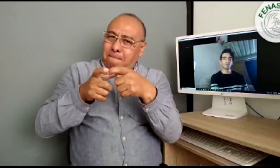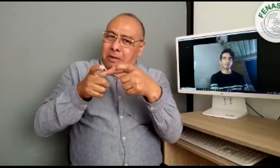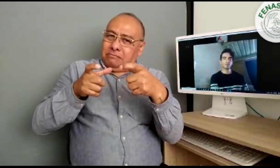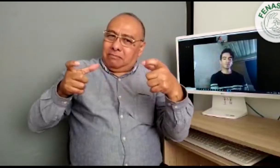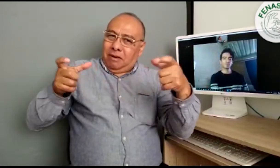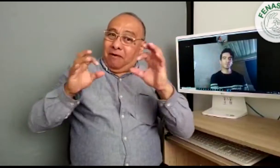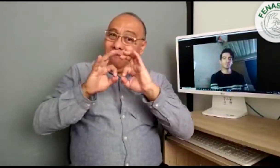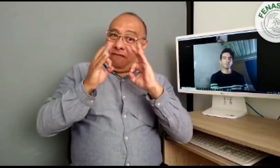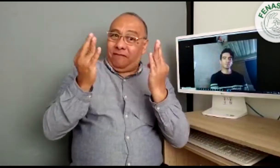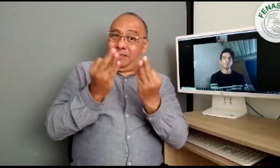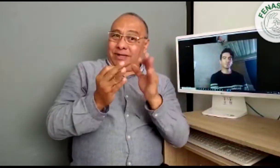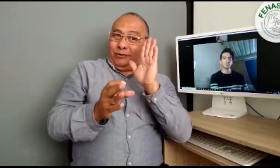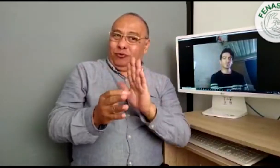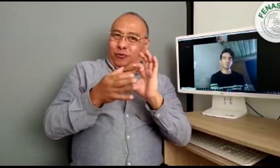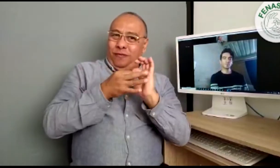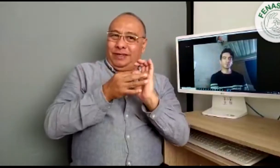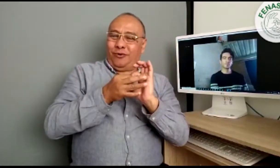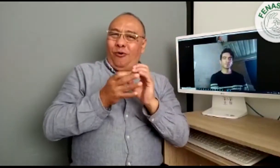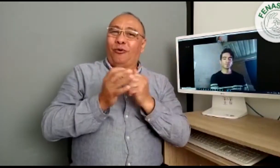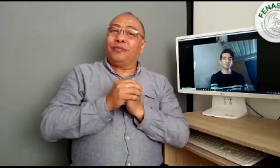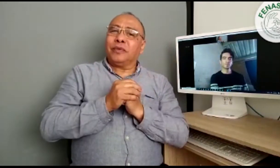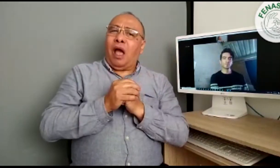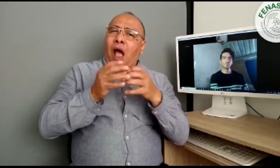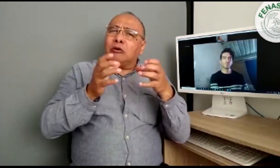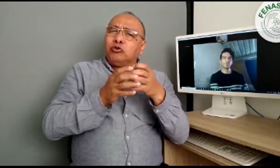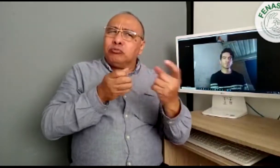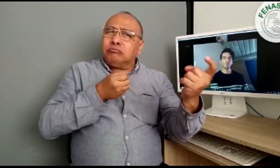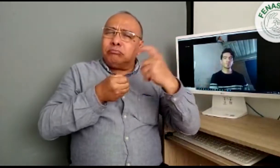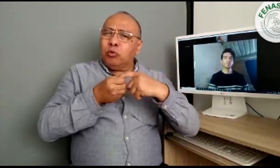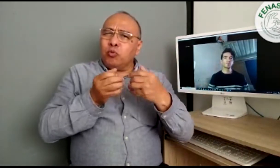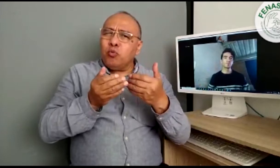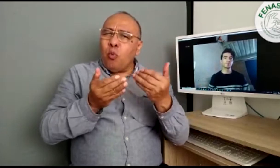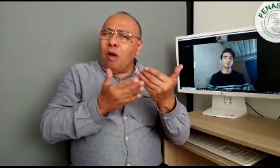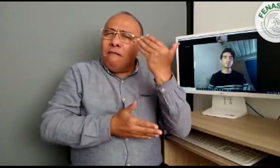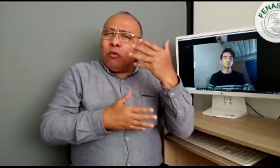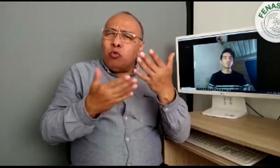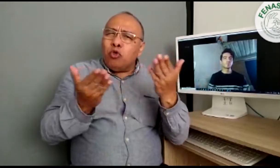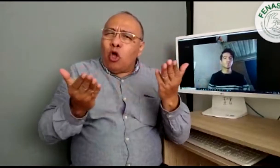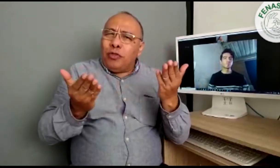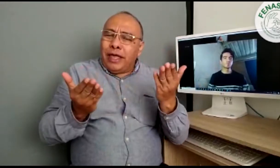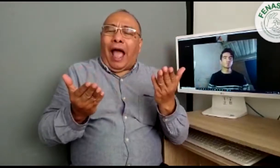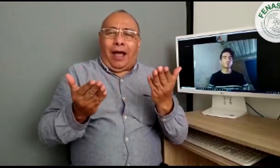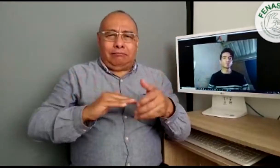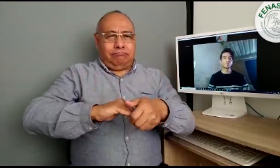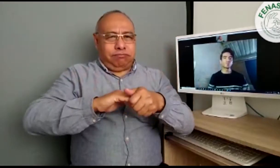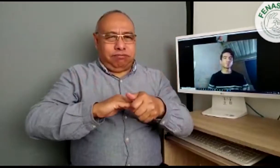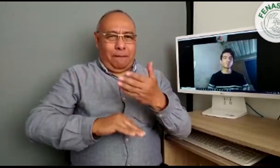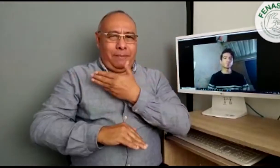que tengamos el fortalecimiento de nuestra institución y además el crecimiento de nuestra comunidad. Veamos de dónde viene esta asociación nueva.